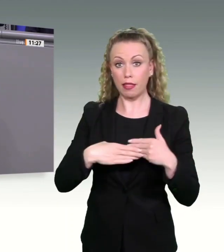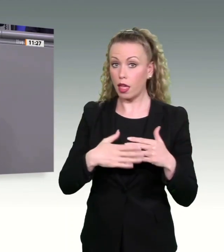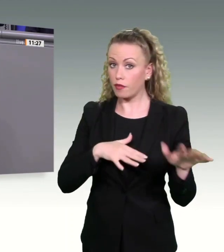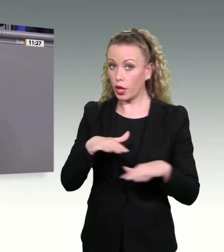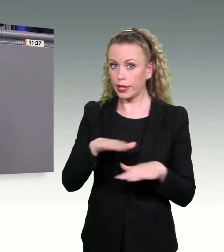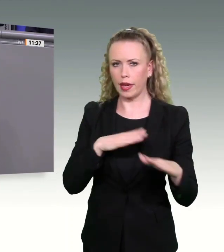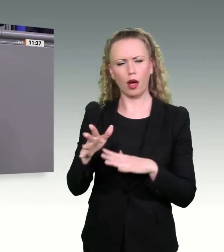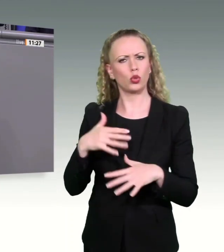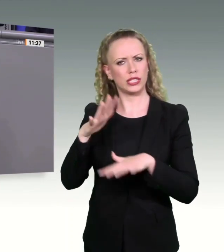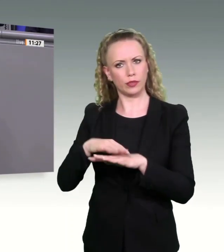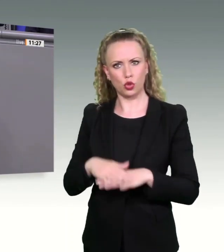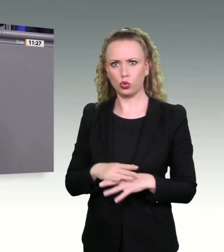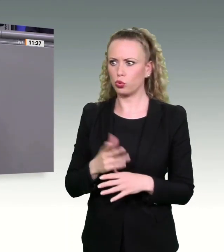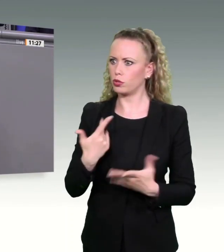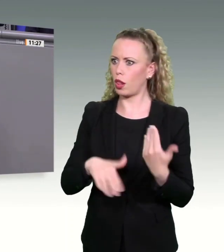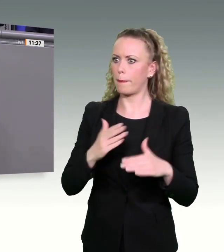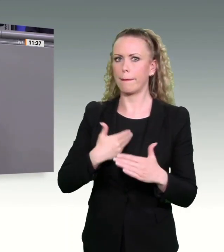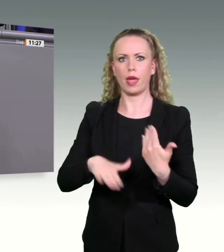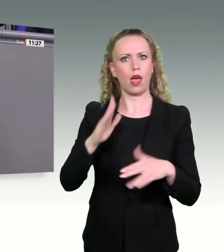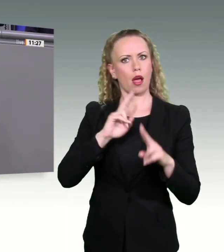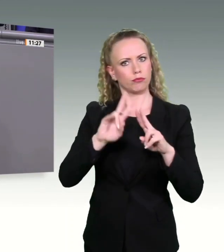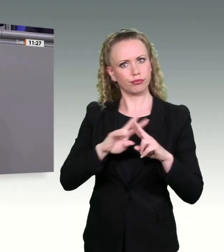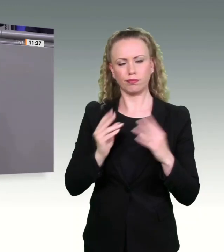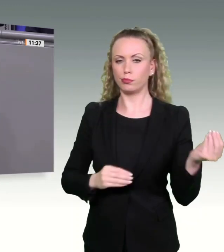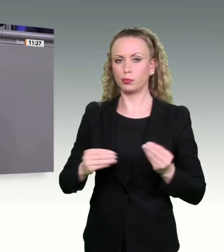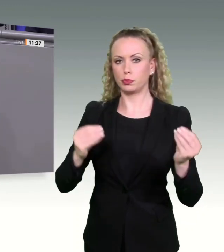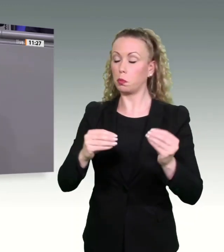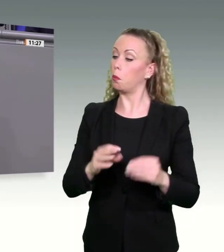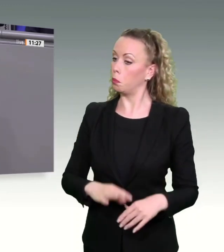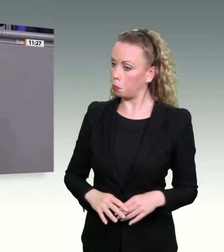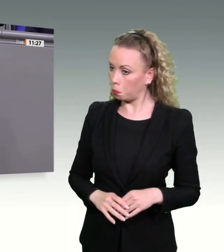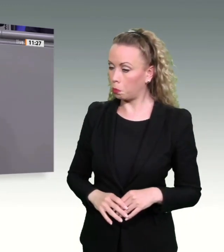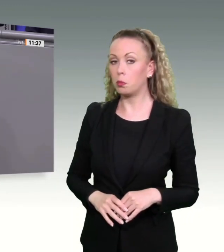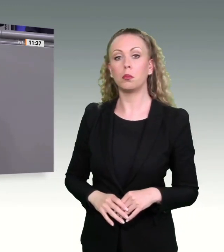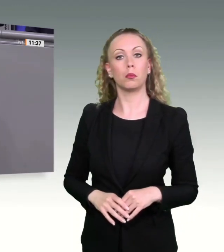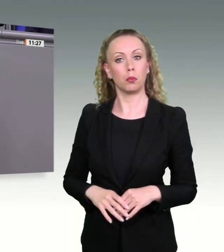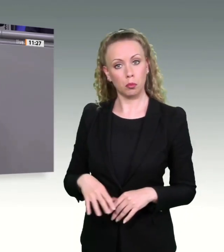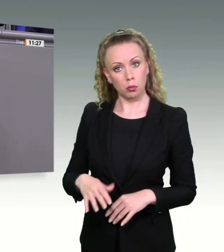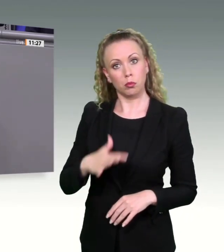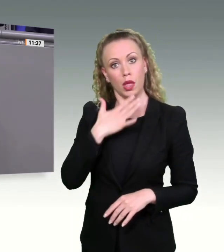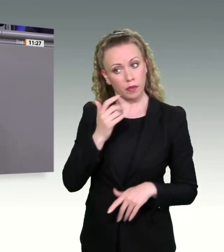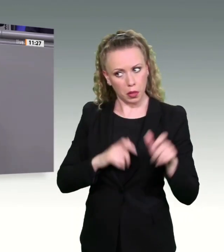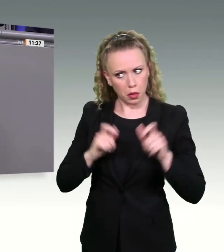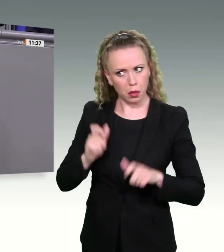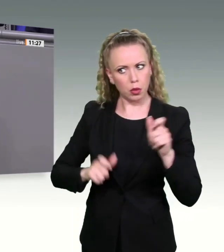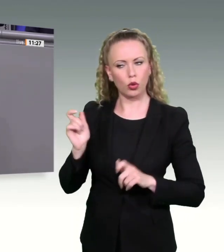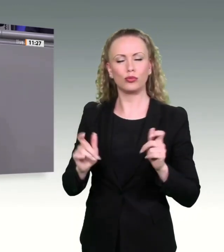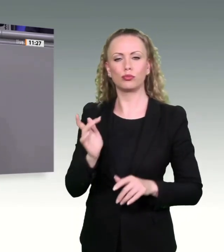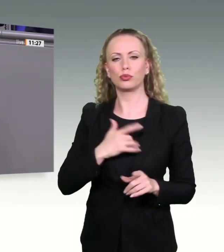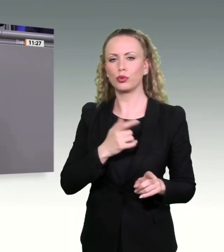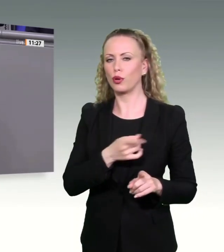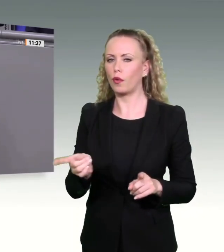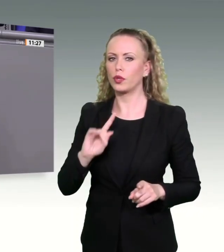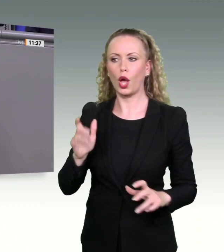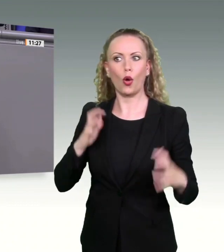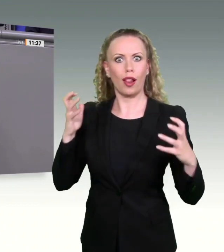Dabei denken Sie nicht nur an diejenigen, die von A nach B kommen müssen, sondern an jene, die unter Lärm und Abgasen leiden. Wir